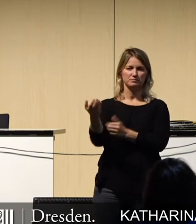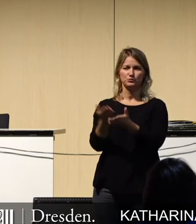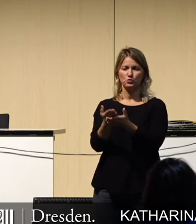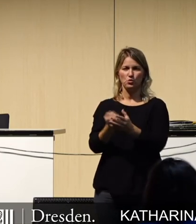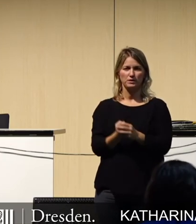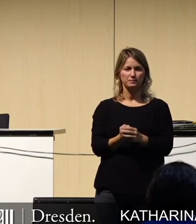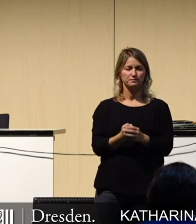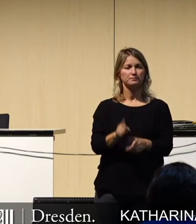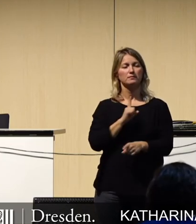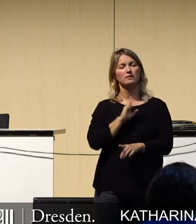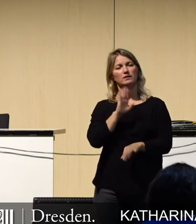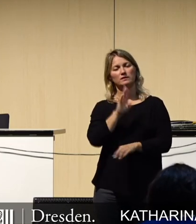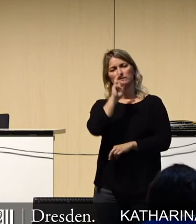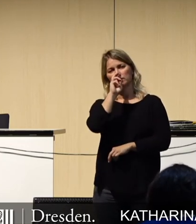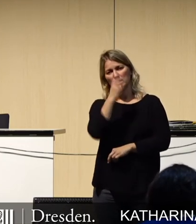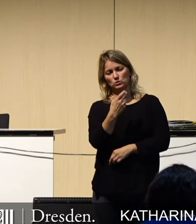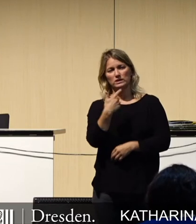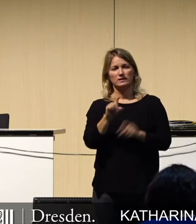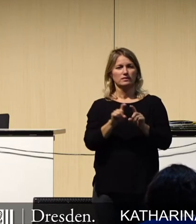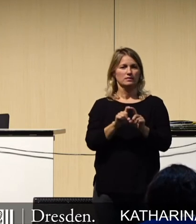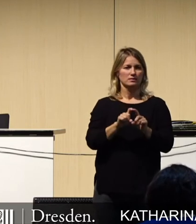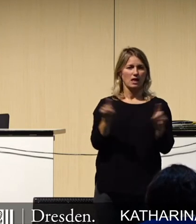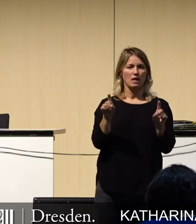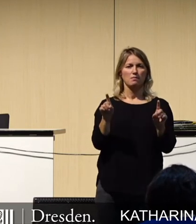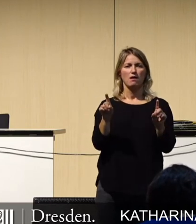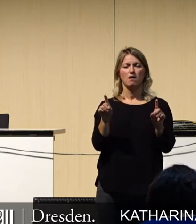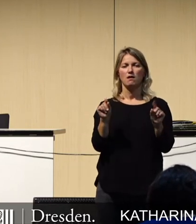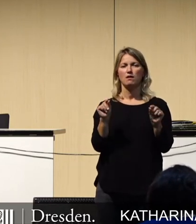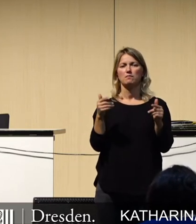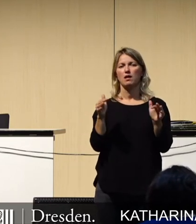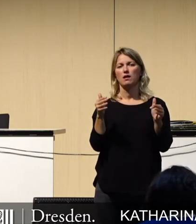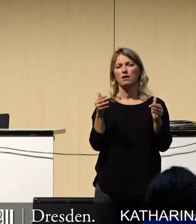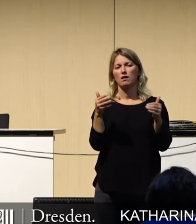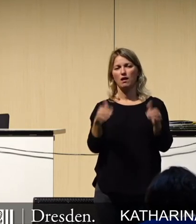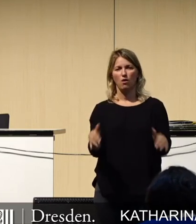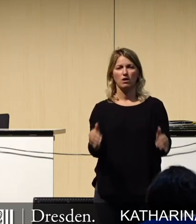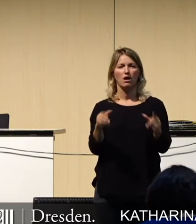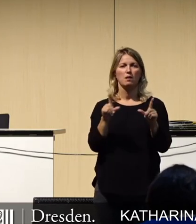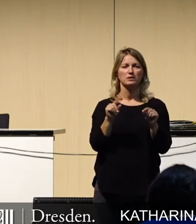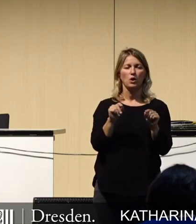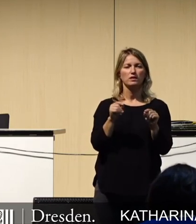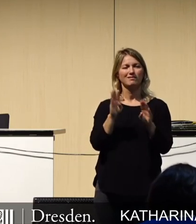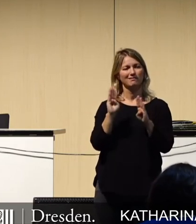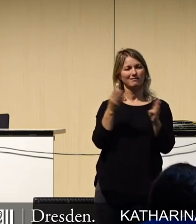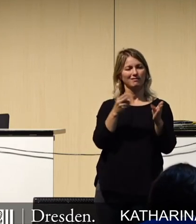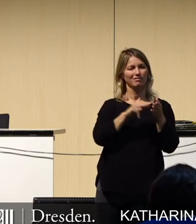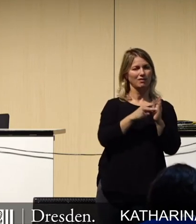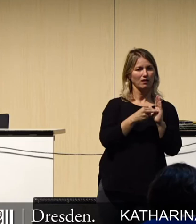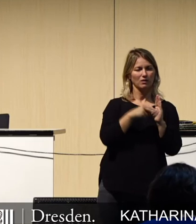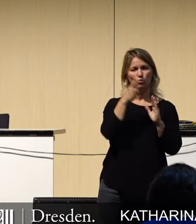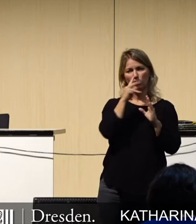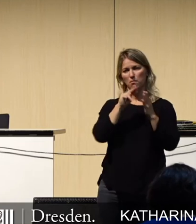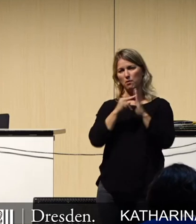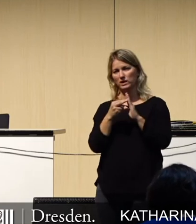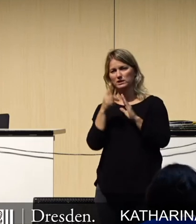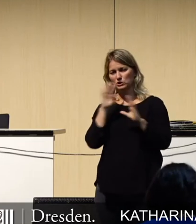möchte versuchen, die Thematik zu entzaubern, indem ich einfach versuche, auf die technische und politische Ebene nochmal